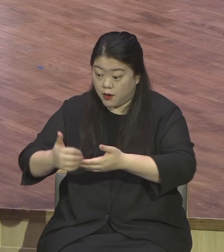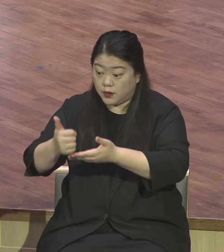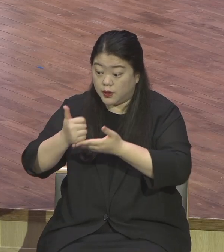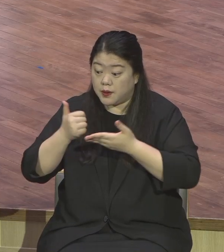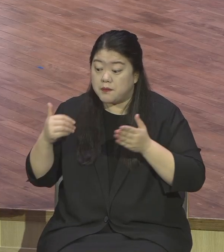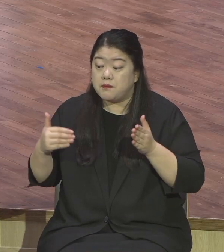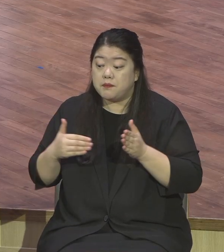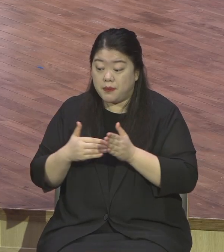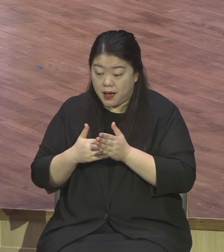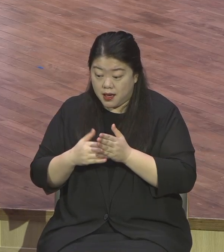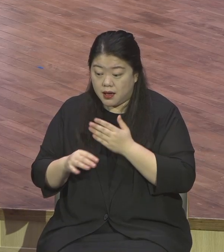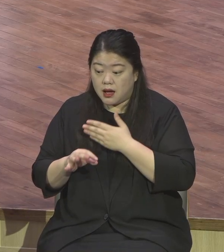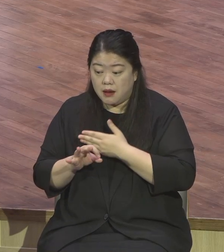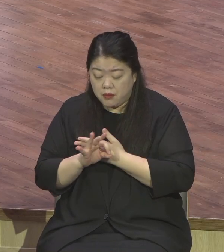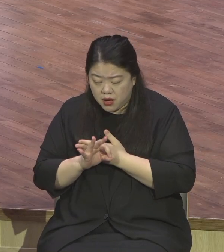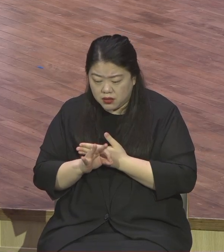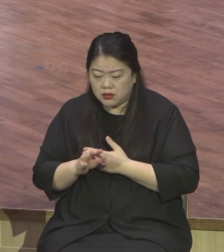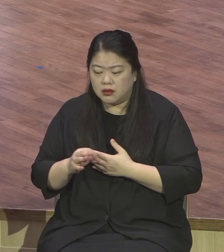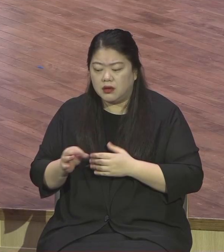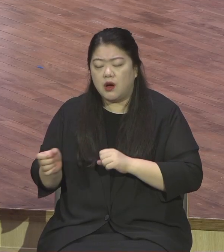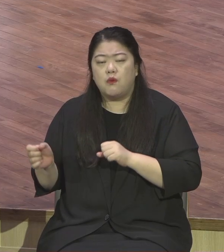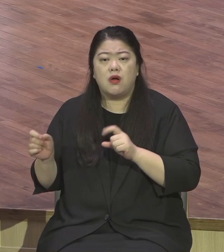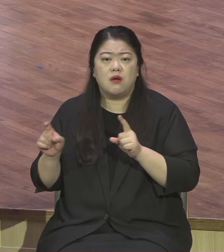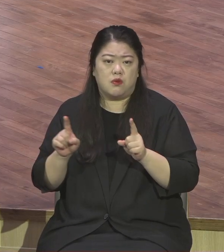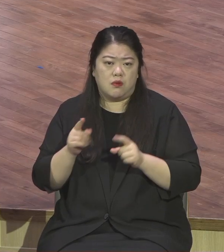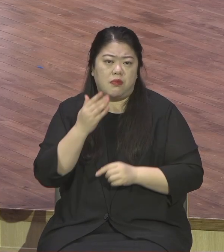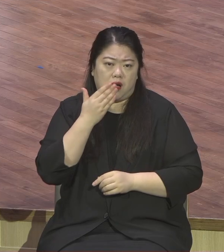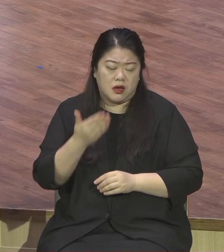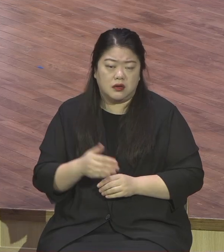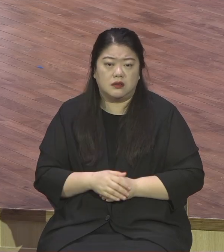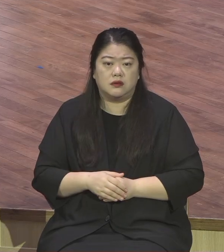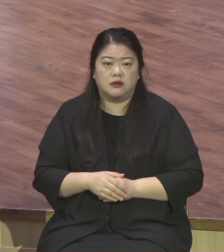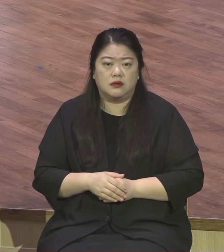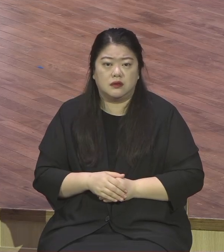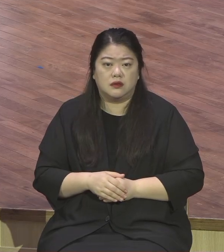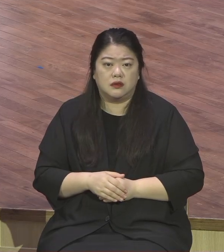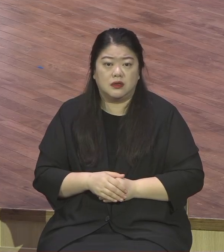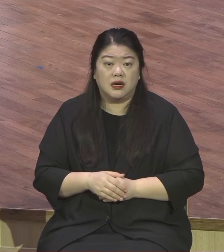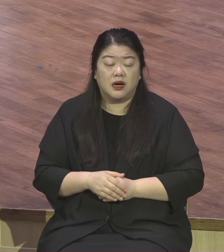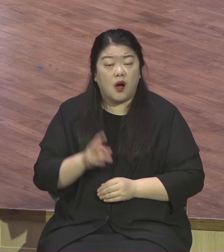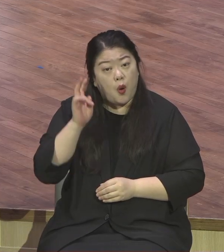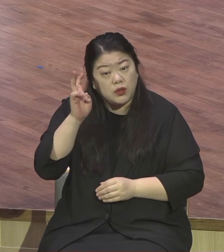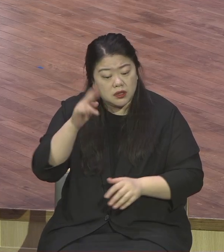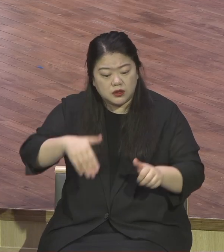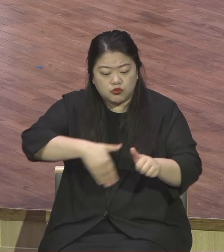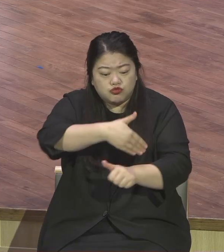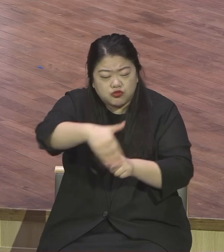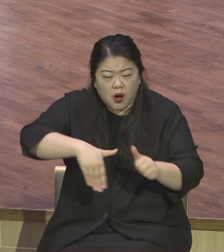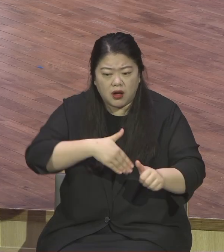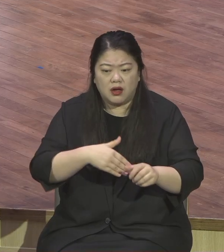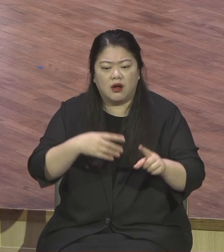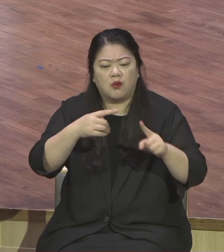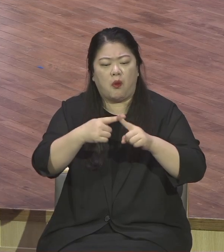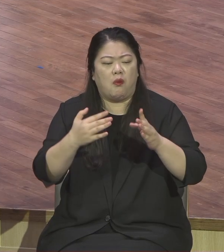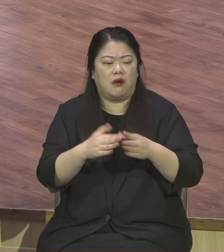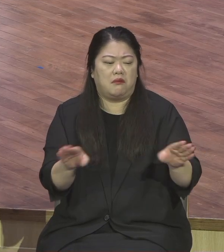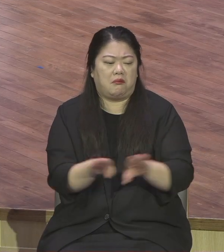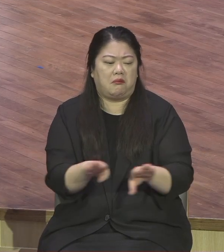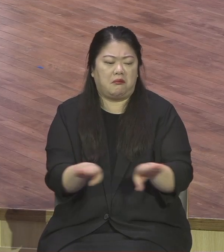사람들이 많은 거예요 낙심하고 상처받은 영혼들 주변에 많아 저는 매일 기도합니다 하나님 낙심된다 시험